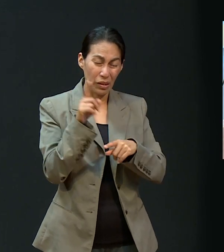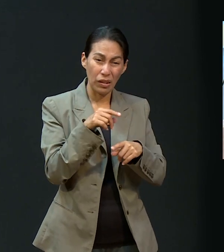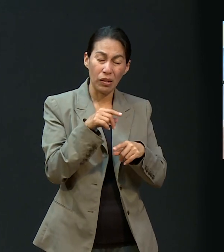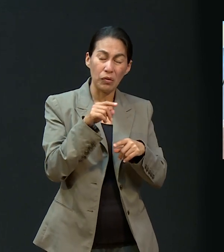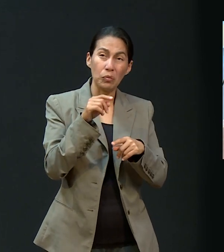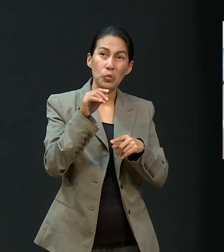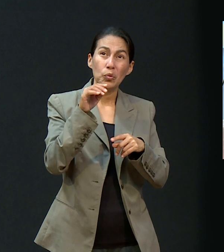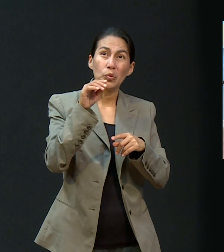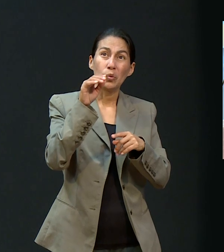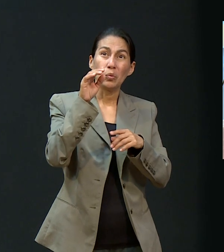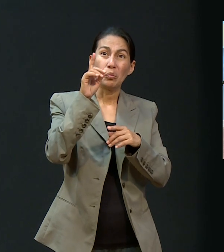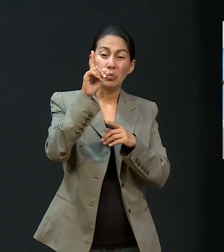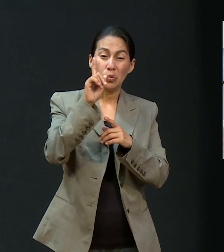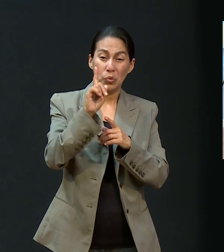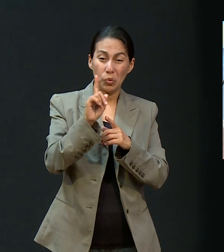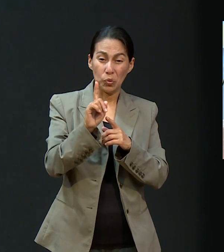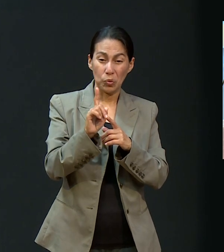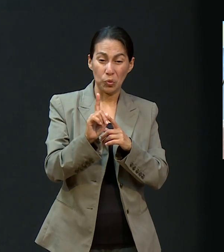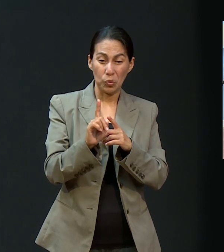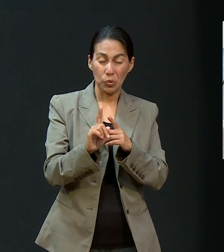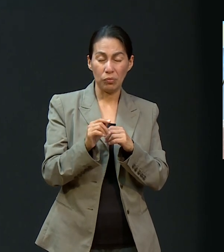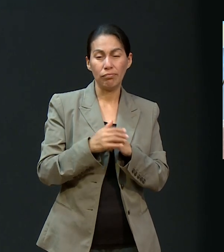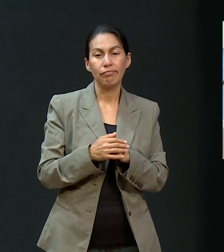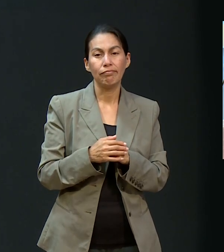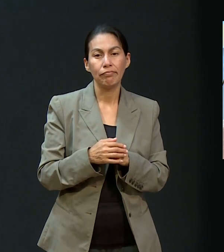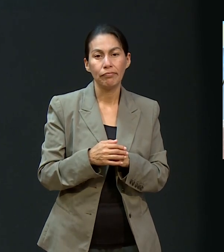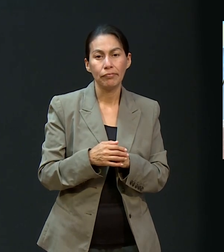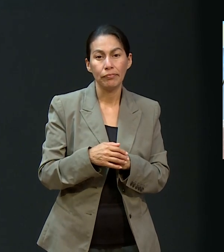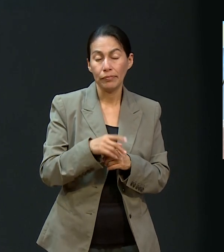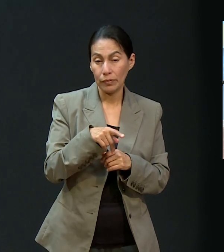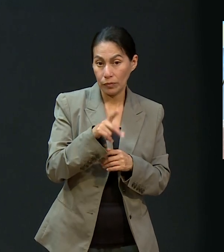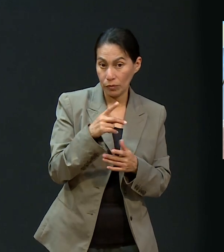el centro es Jesús, damos gracias a Dios de que Él está aquí.